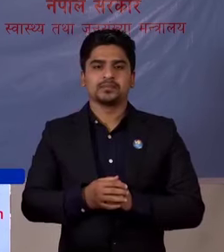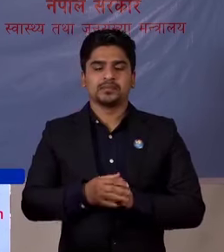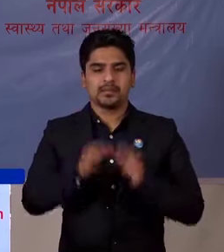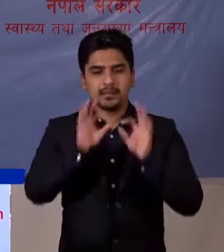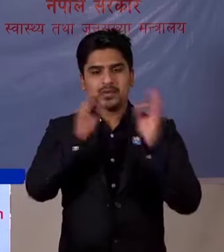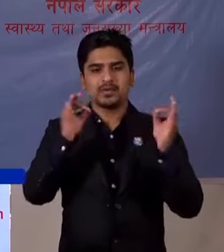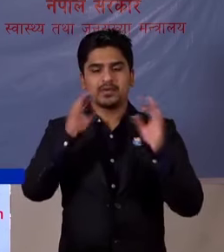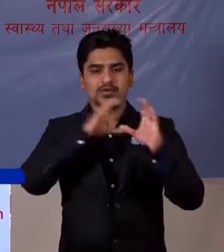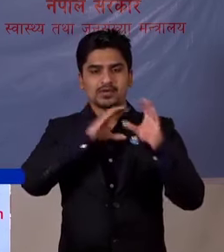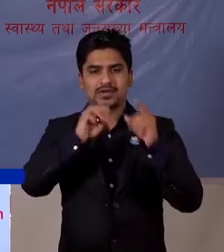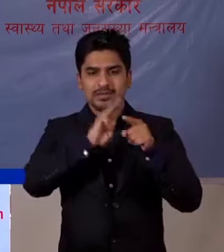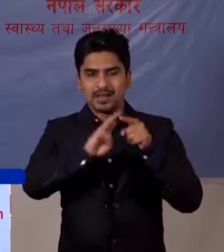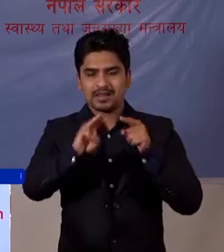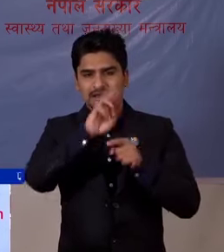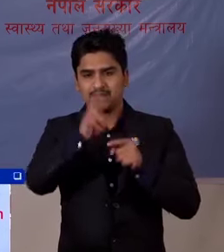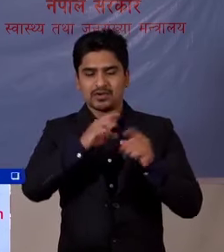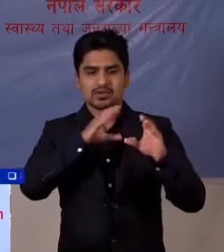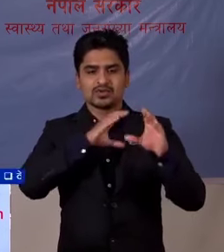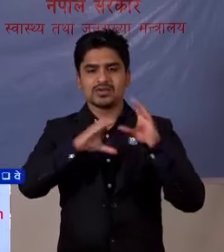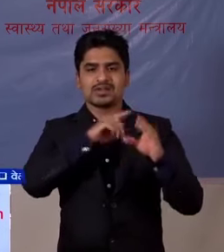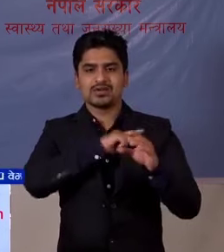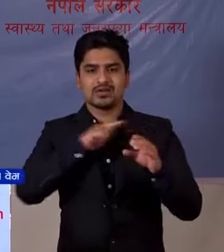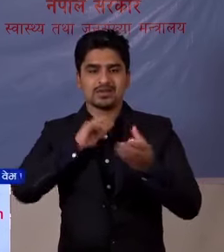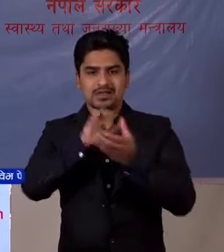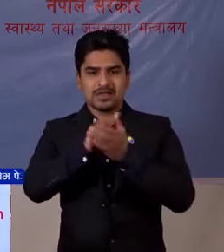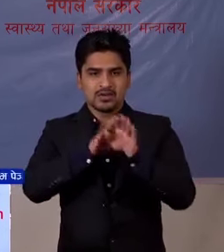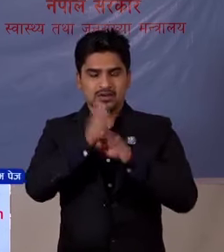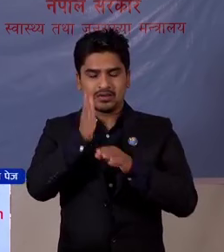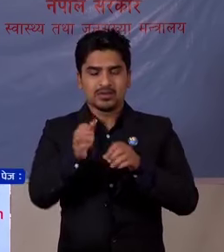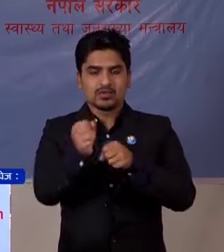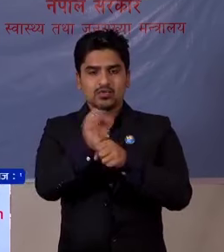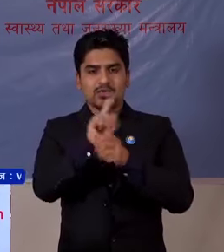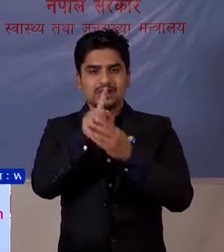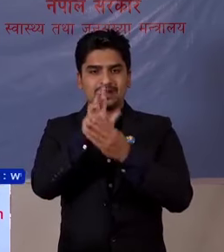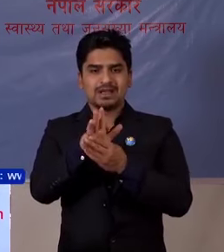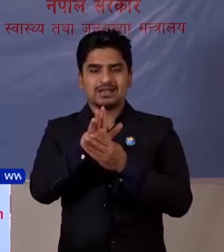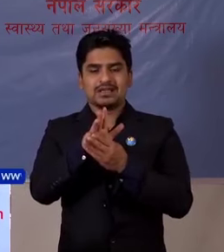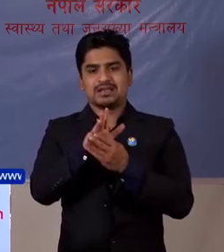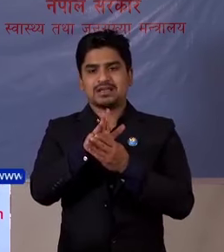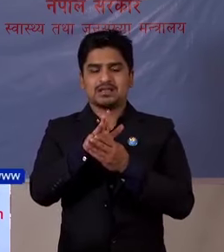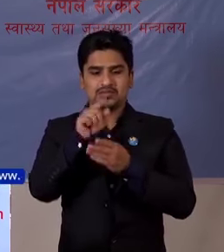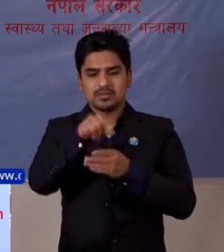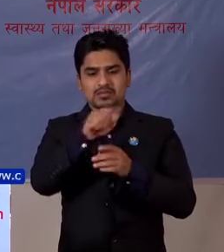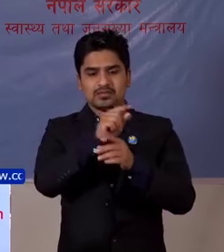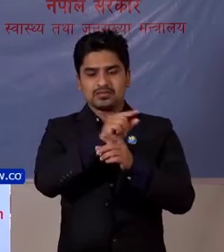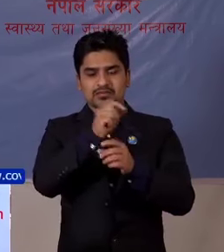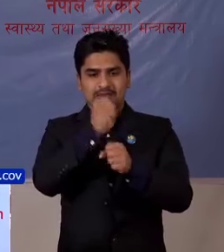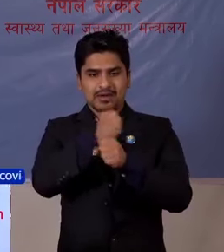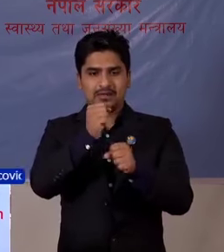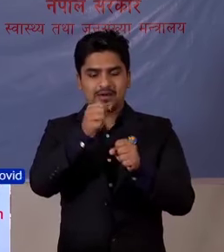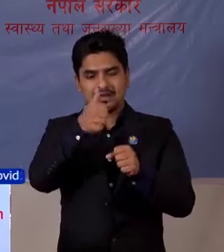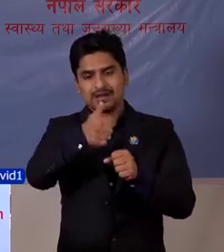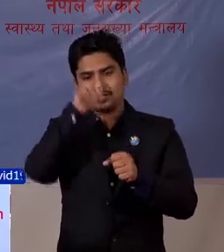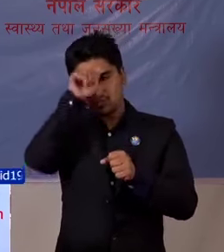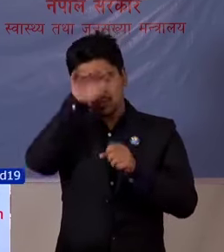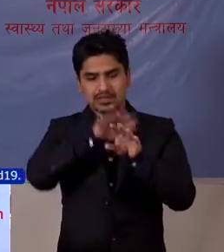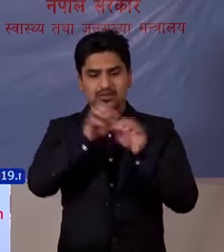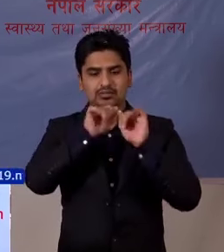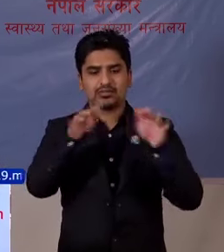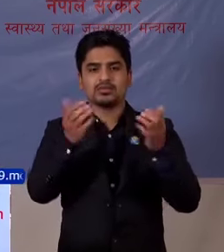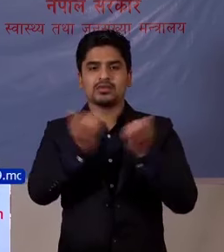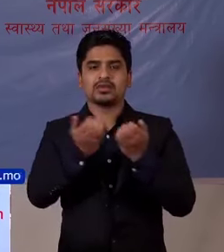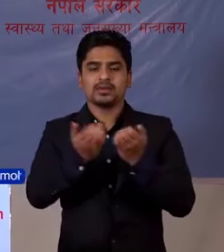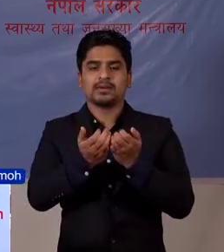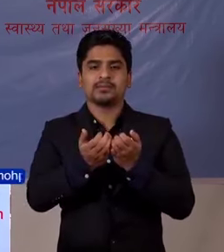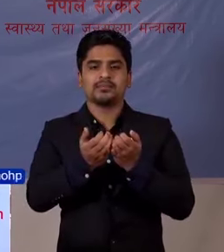बिविन्न संचार माद्धेम तथा संचार कर्मी साथी अरले COVID-19 को पर्तिकारे को संदर्भमा स्वाई सुचना अरू प्रभाहा गरे